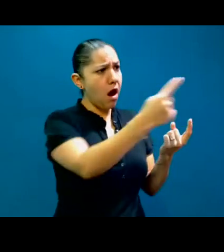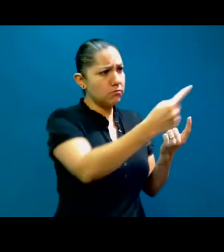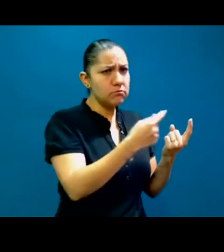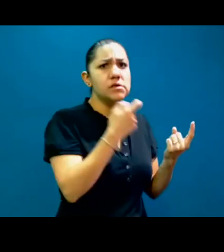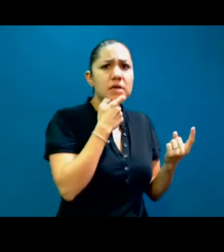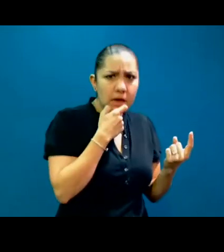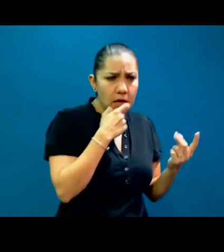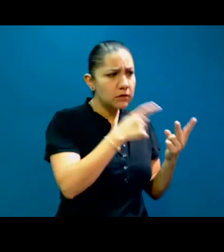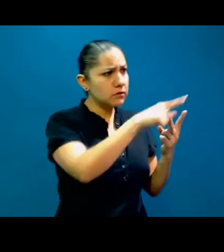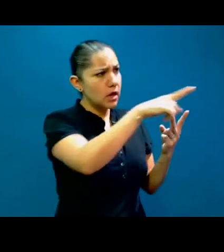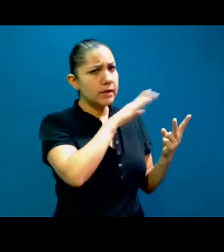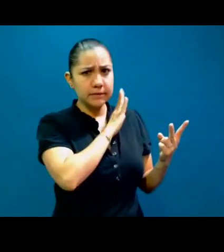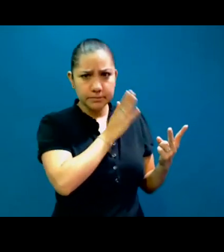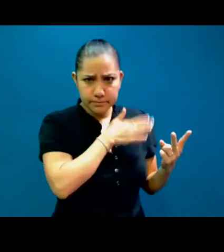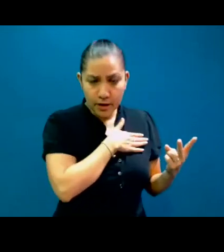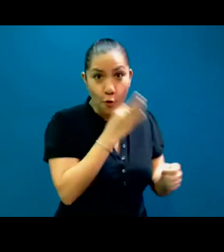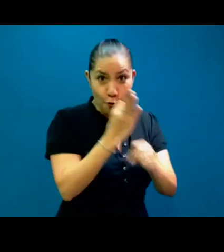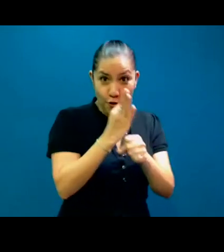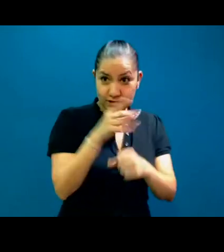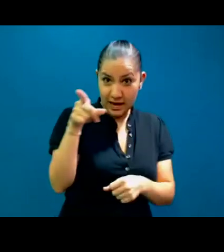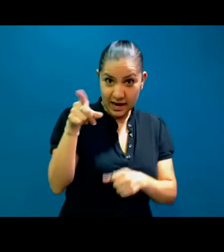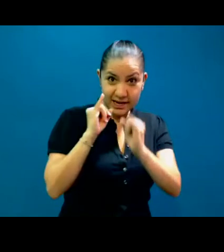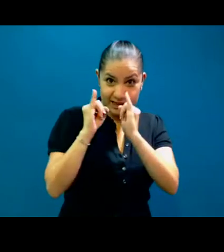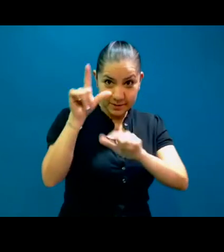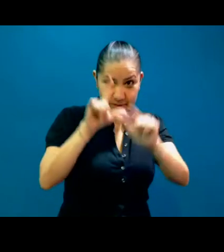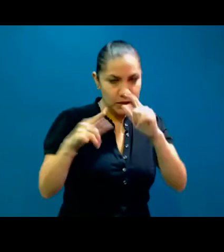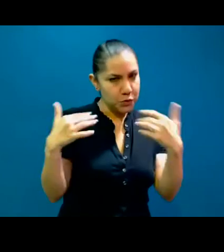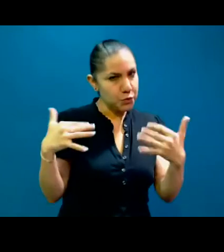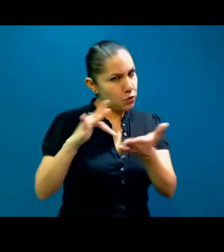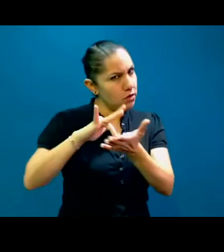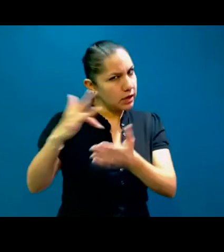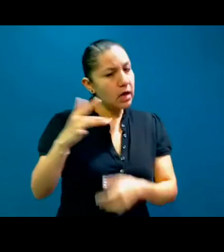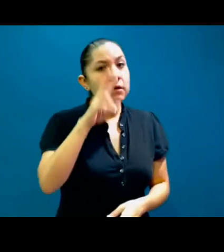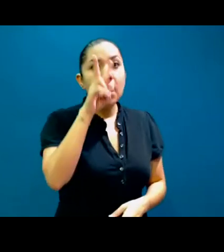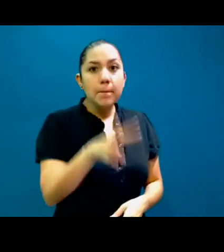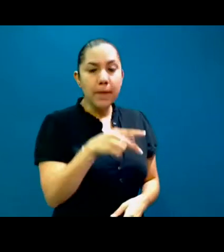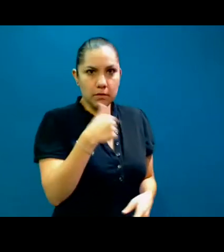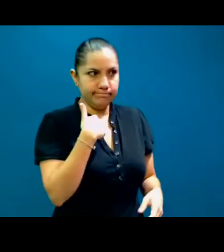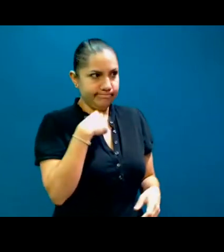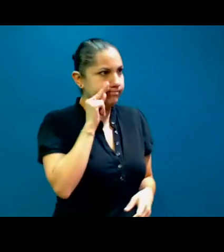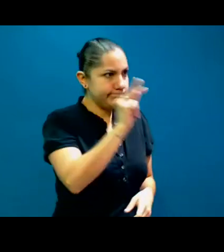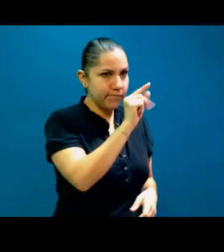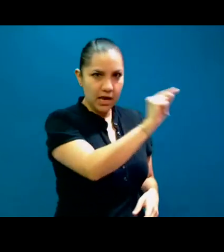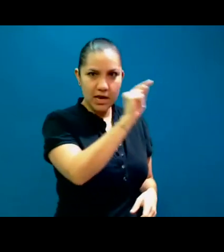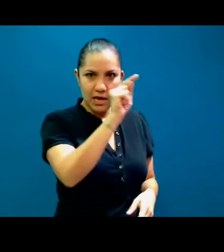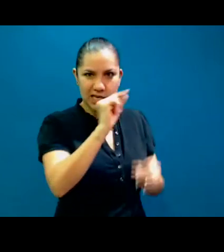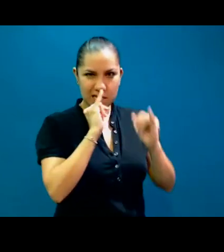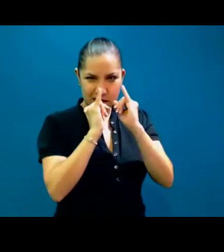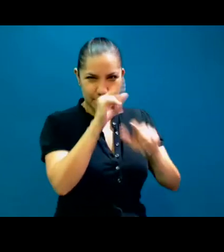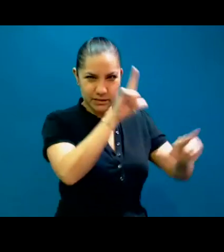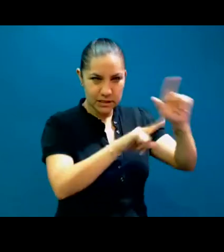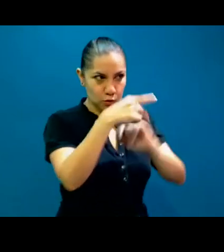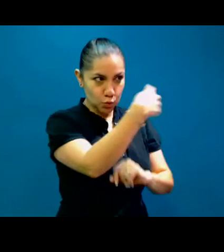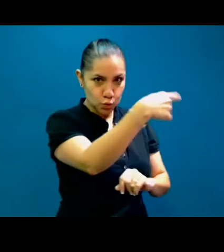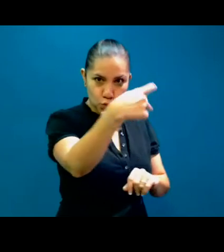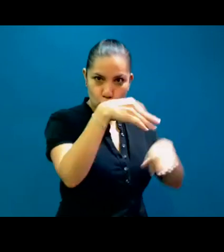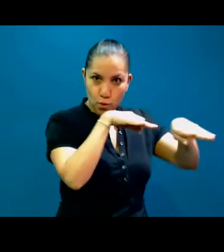colegas, nuestros intérpretes de señas que están en este momento en la reunión. Es increíble ver el apoyo que dan, es increíble ver el trabajo que dan a